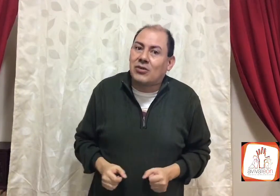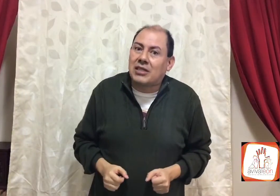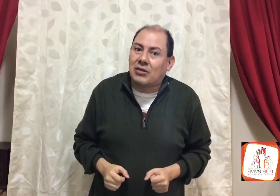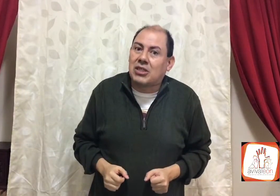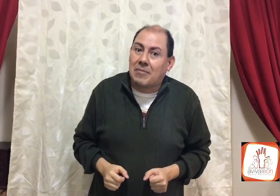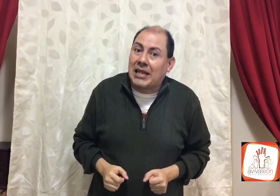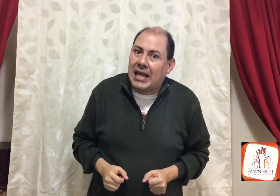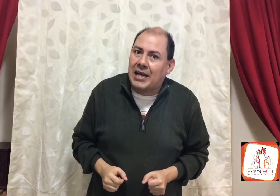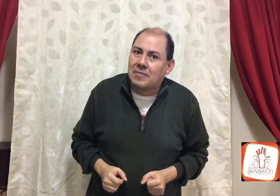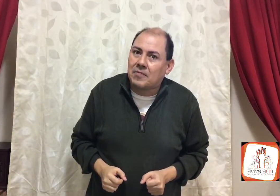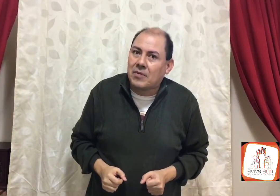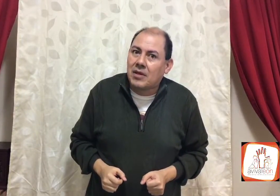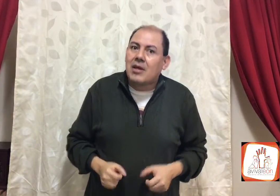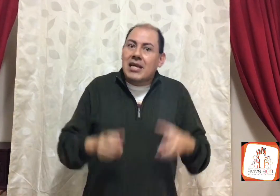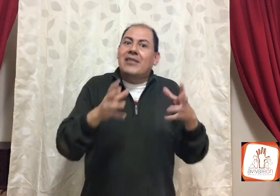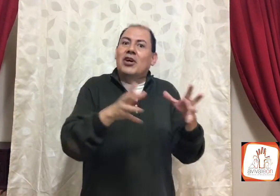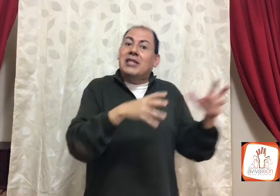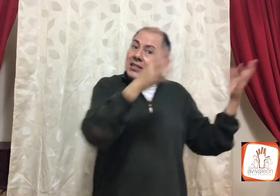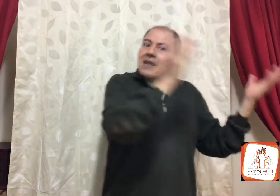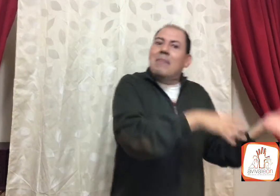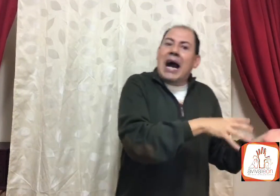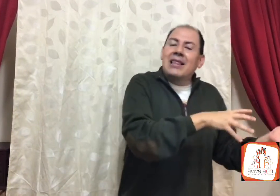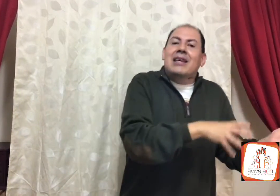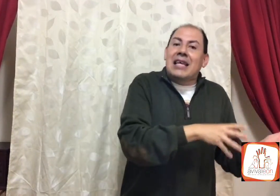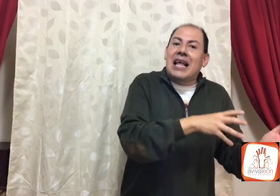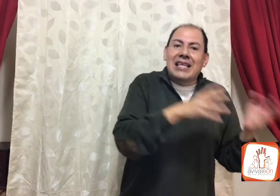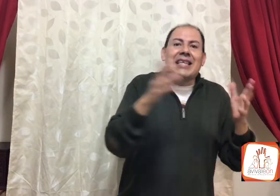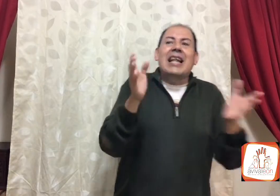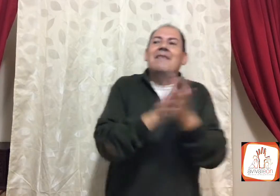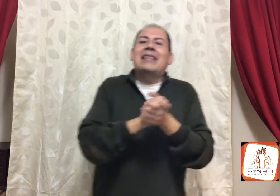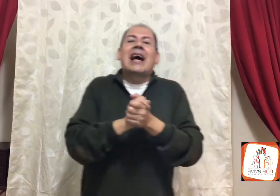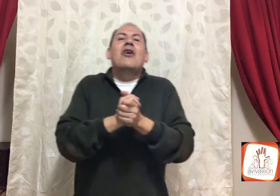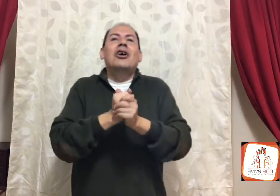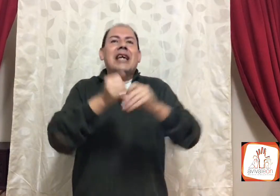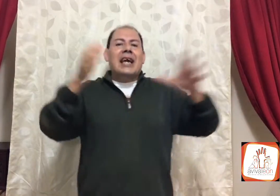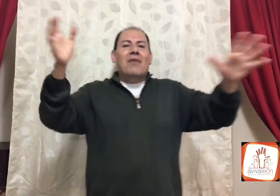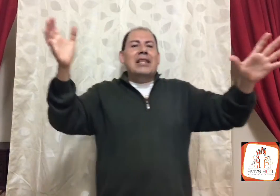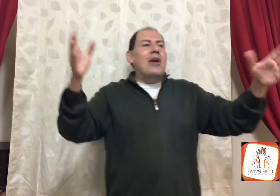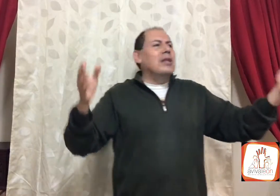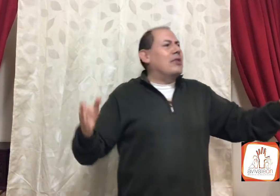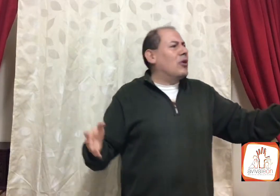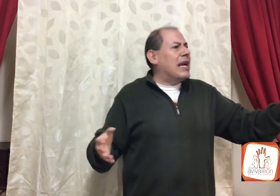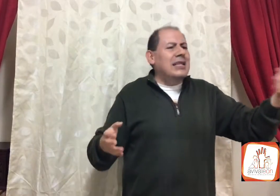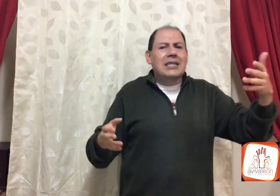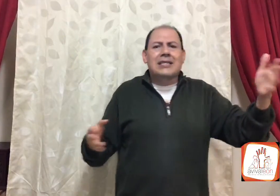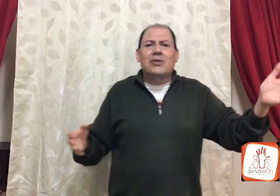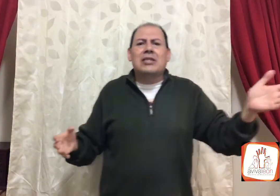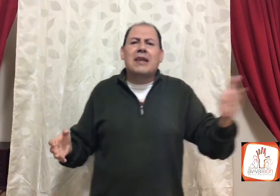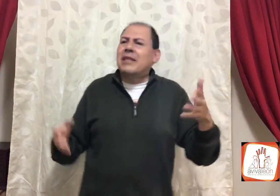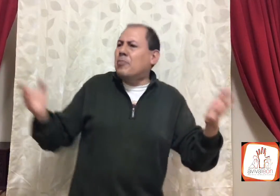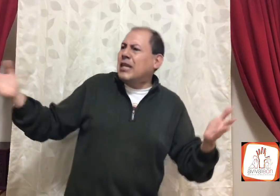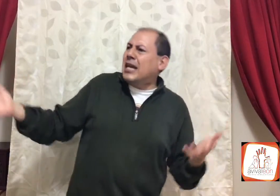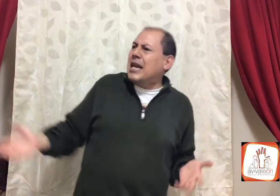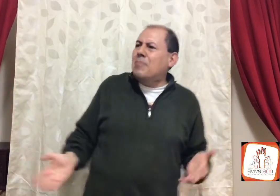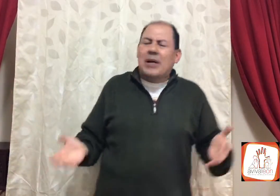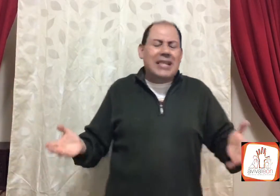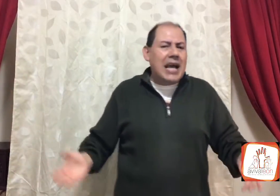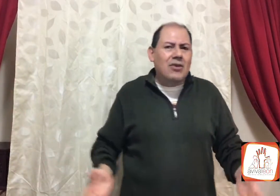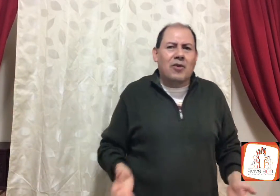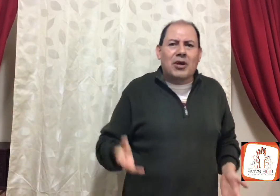cosas a nuestra manera, y entonces van, y le dice a levita, ¡Oye! ¡Qué buena onda! ¿Tú qué andas haciendo? dice levita, pues aquí, paseando, como